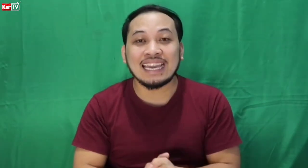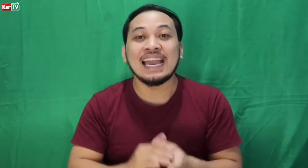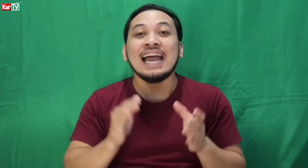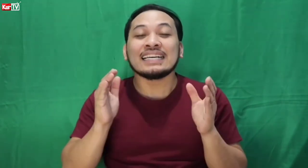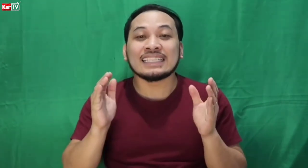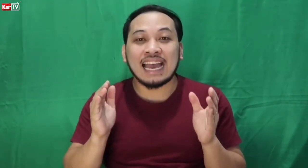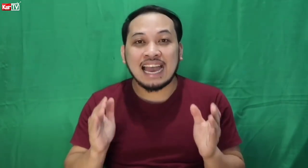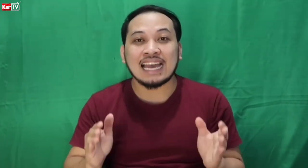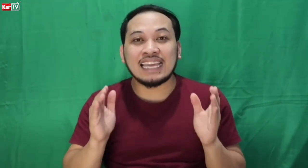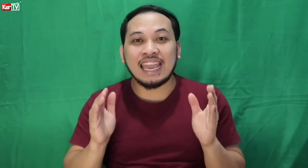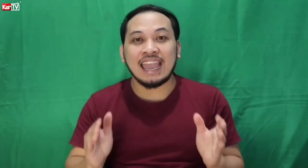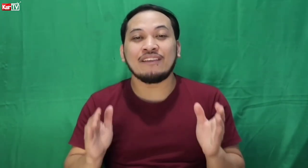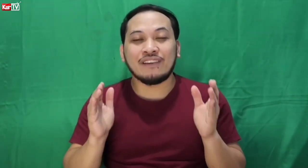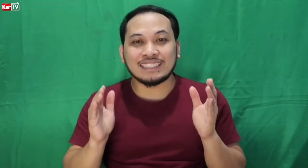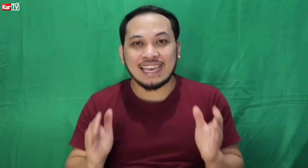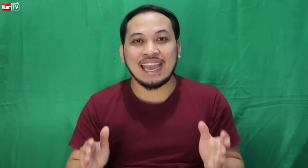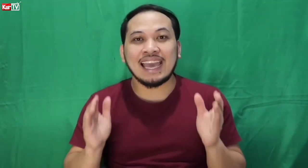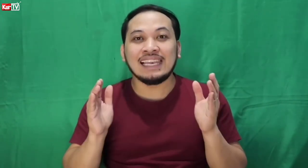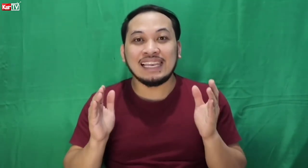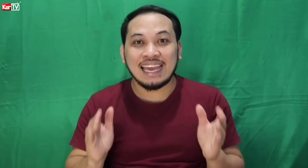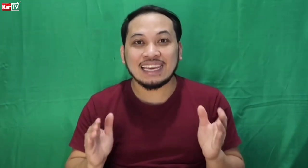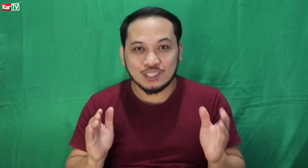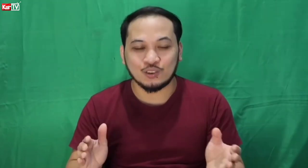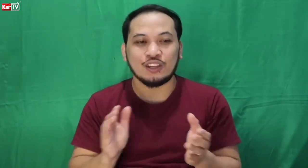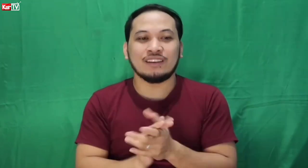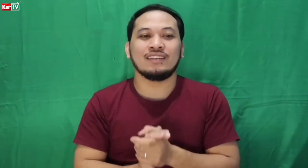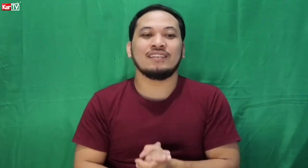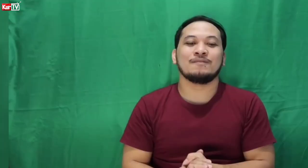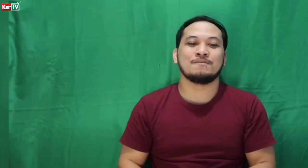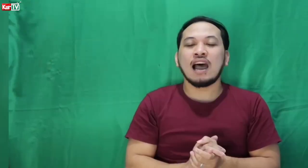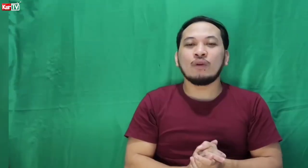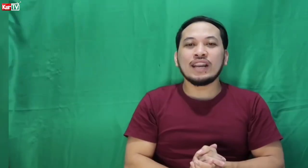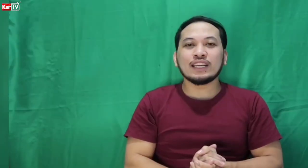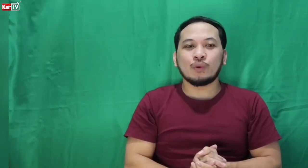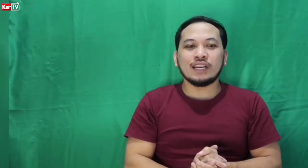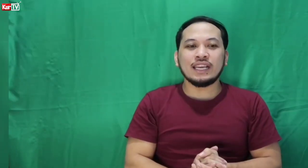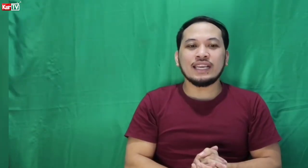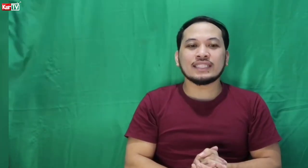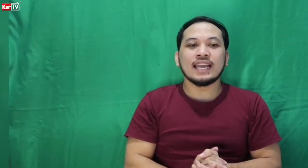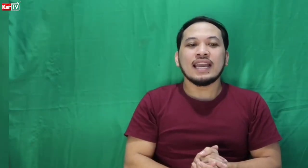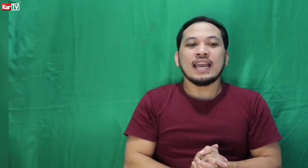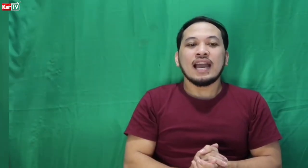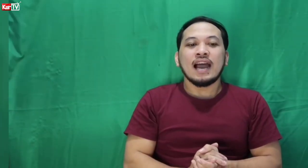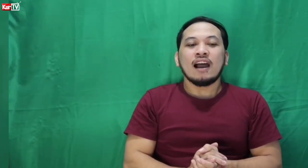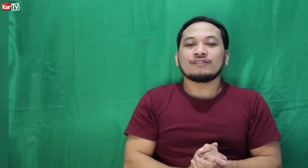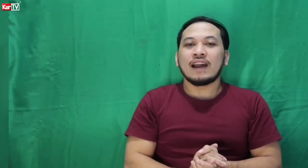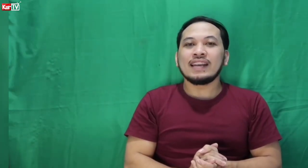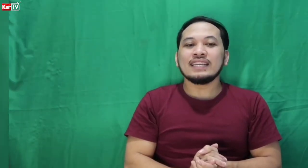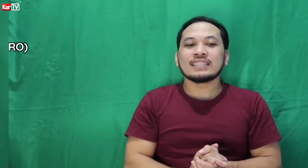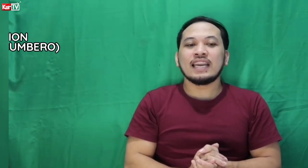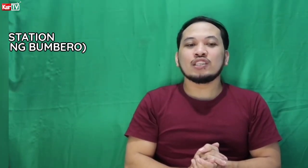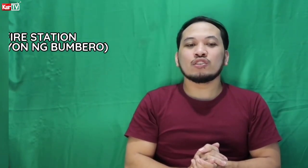sa ating FSL lesson. Our next word is Fire Station.